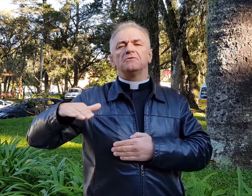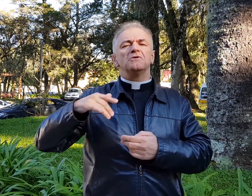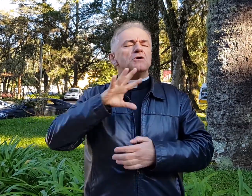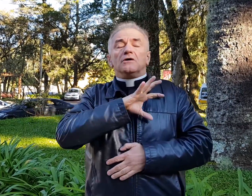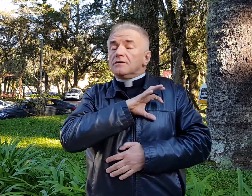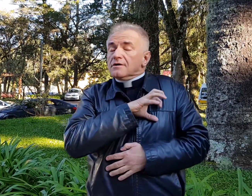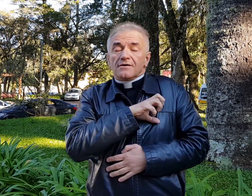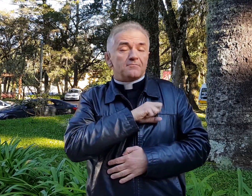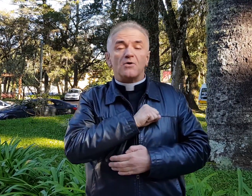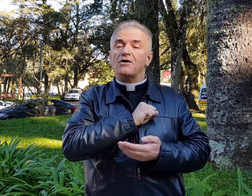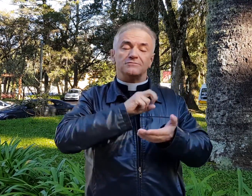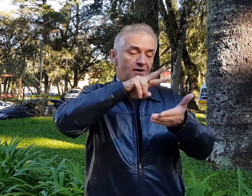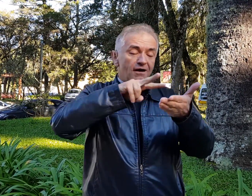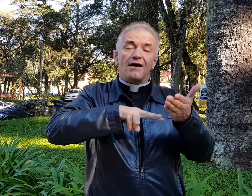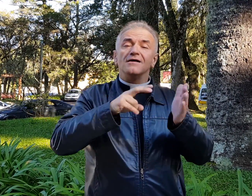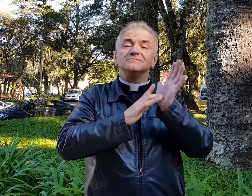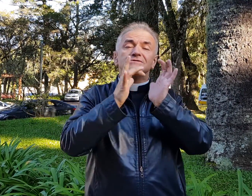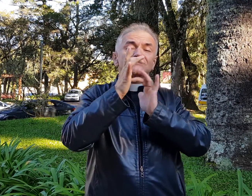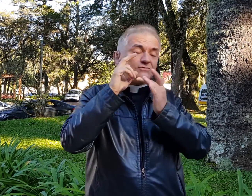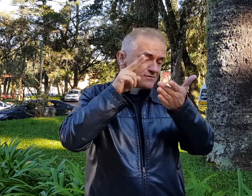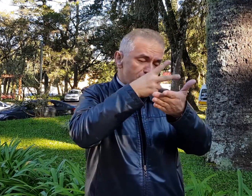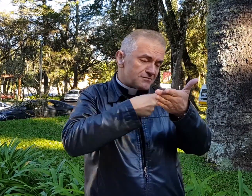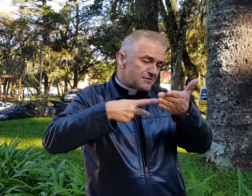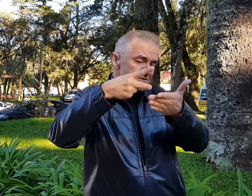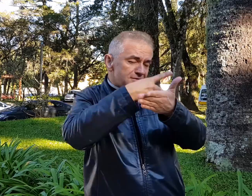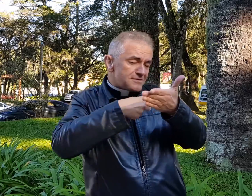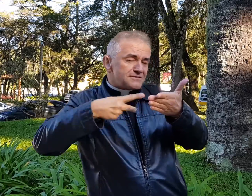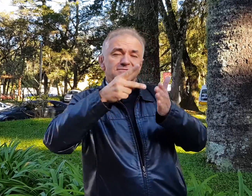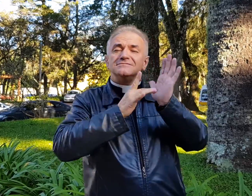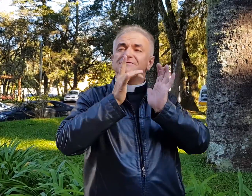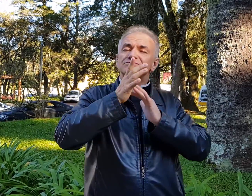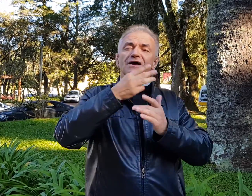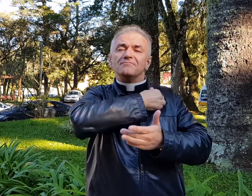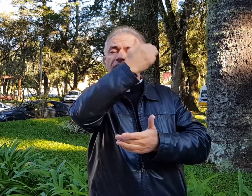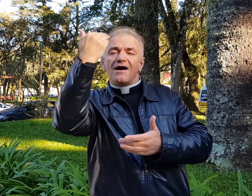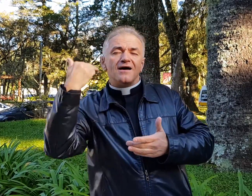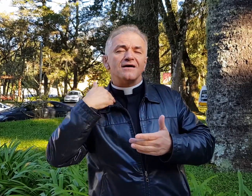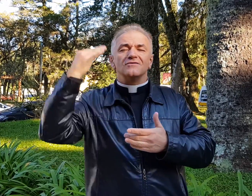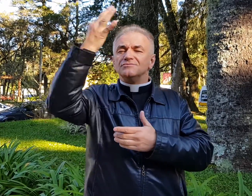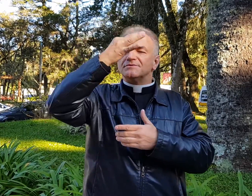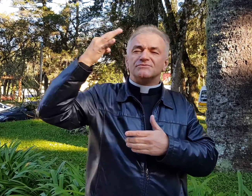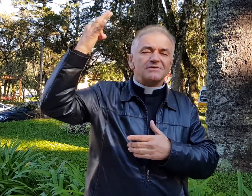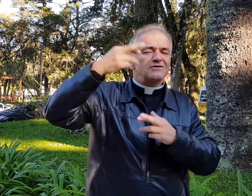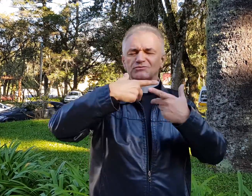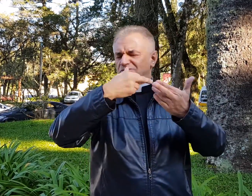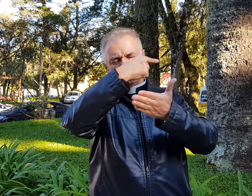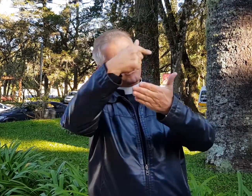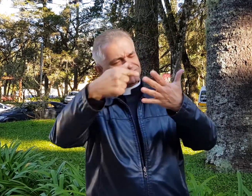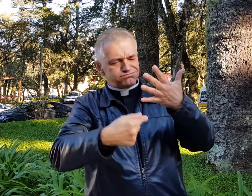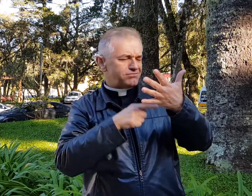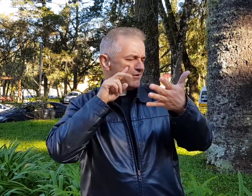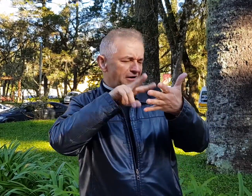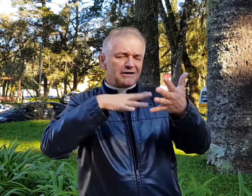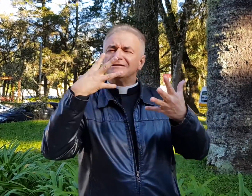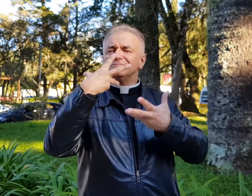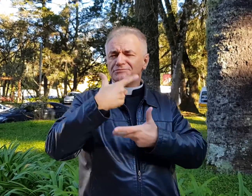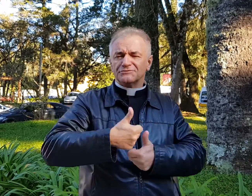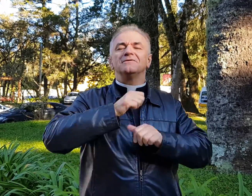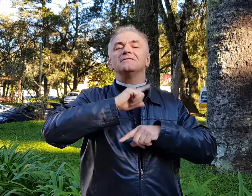criancinha, eu amava muito a leitura da Bíblia, as coisas de Jesus, né? A escola épica, ela era uma escola religiosa, então,